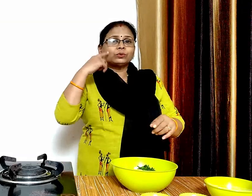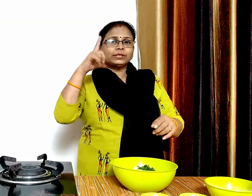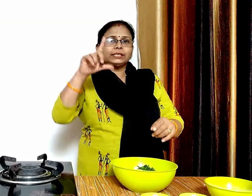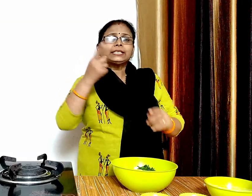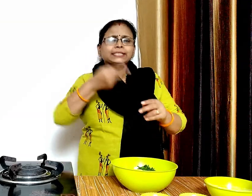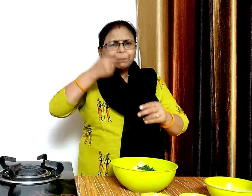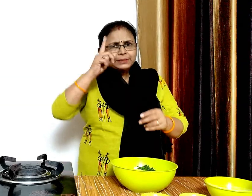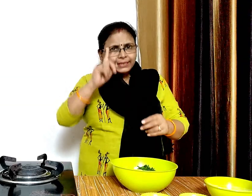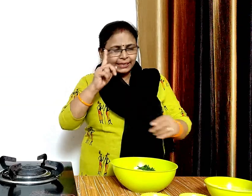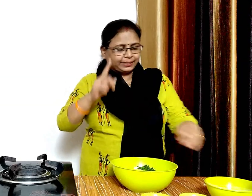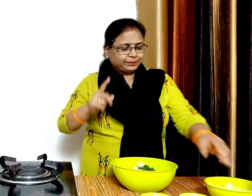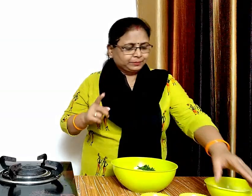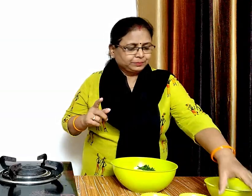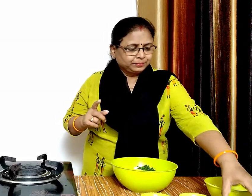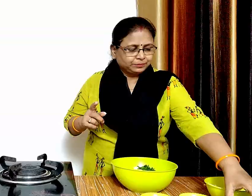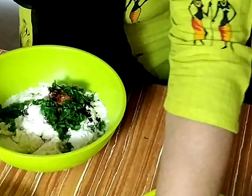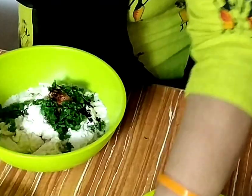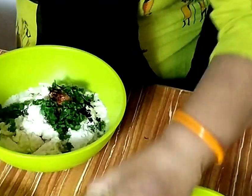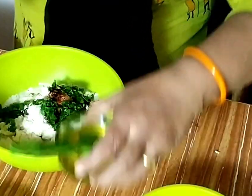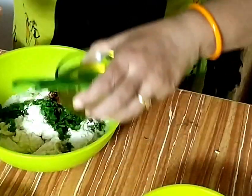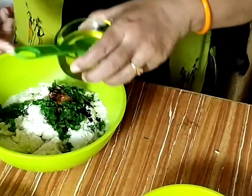और एक चमच तेल डाल कर इसको गूत लेंगे